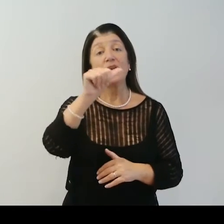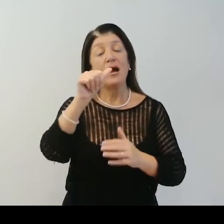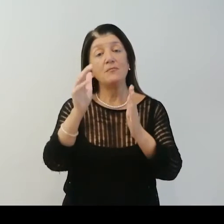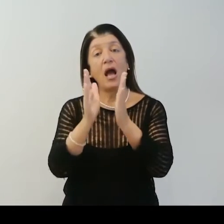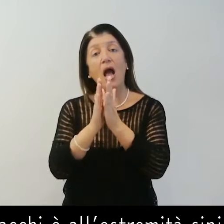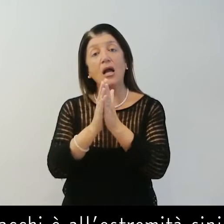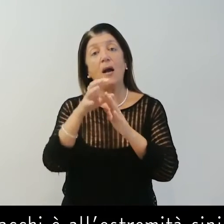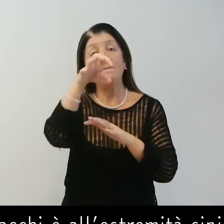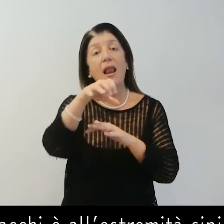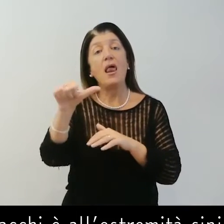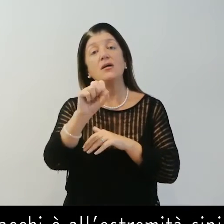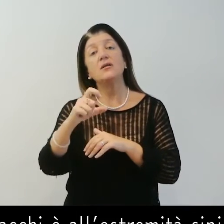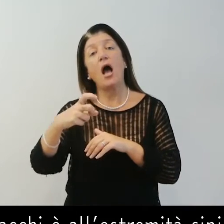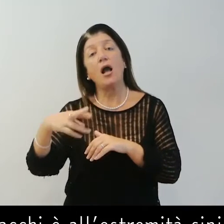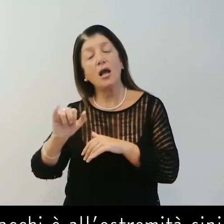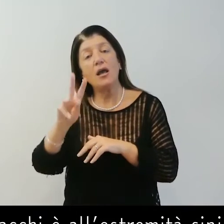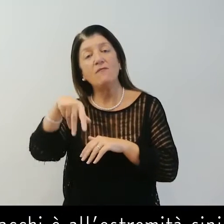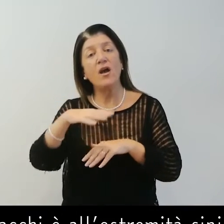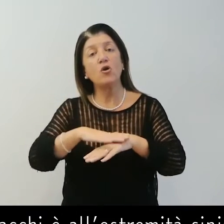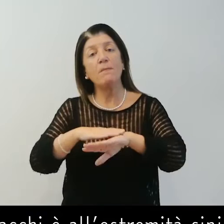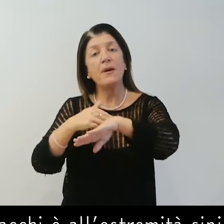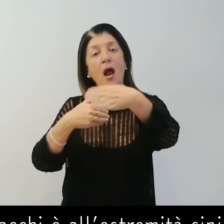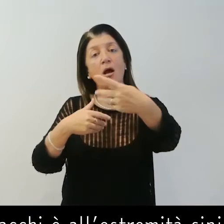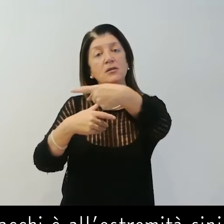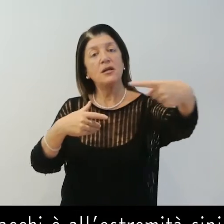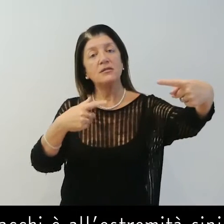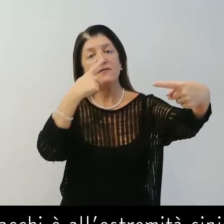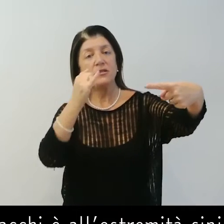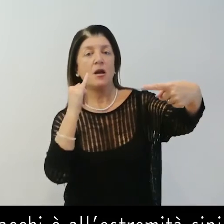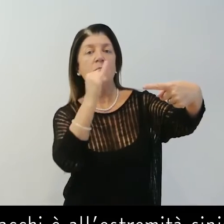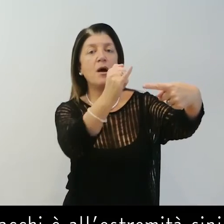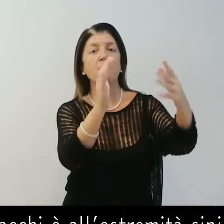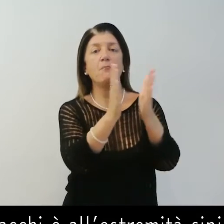cappella sacchi e all'estremità sinistra del braccio trasversale